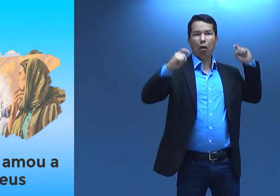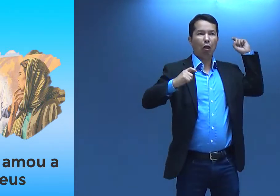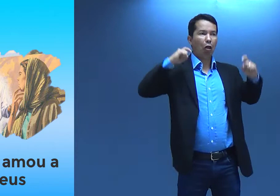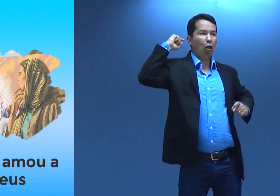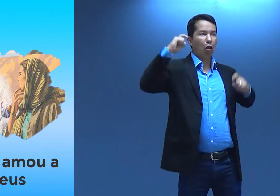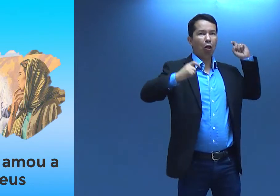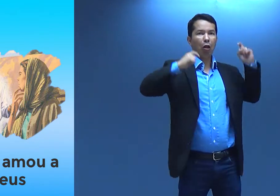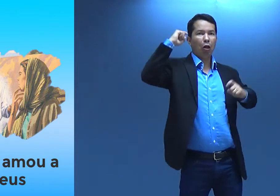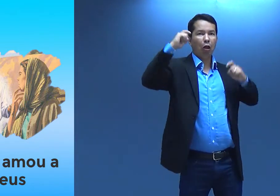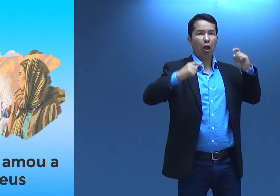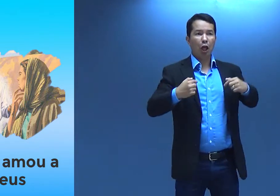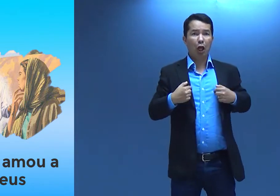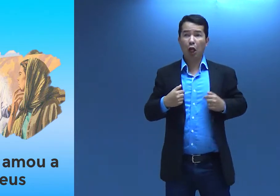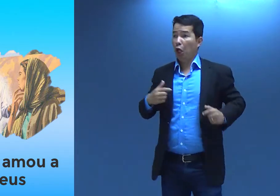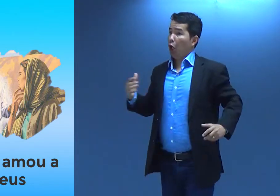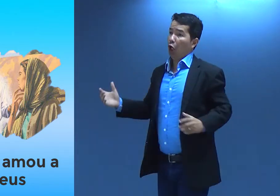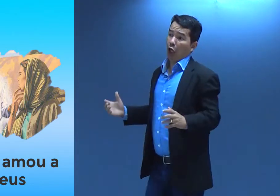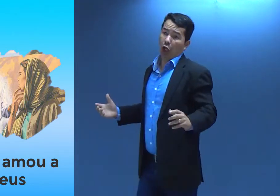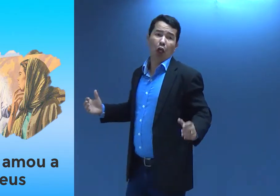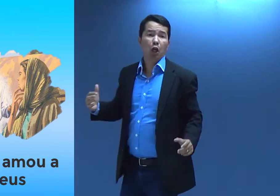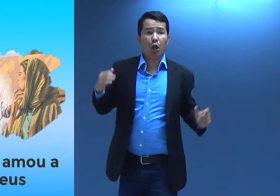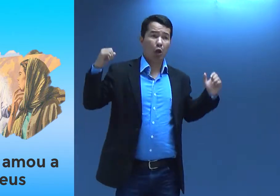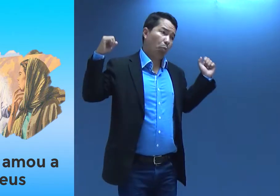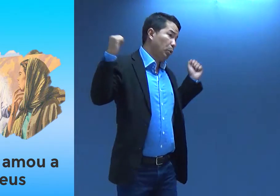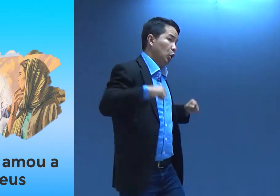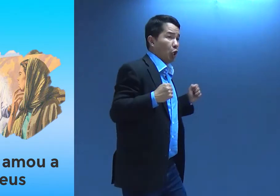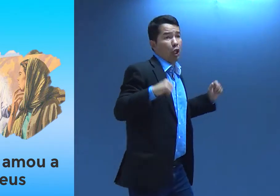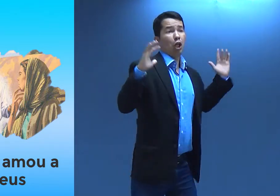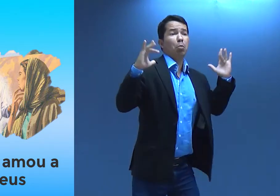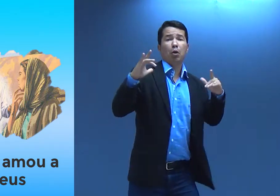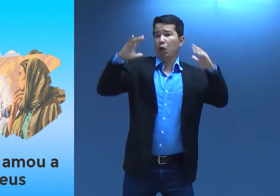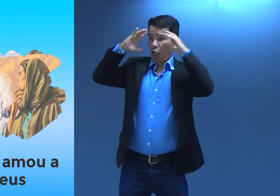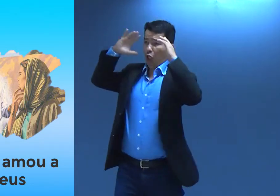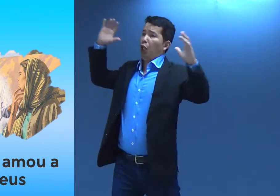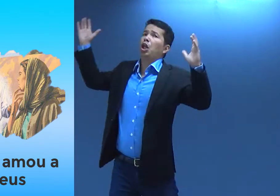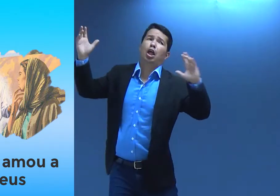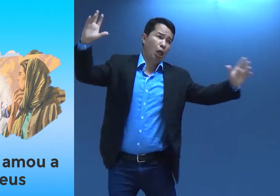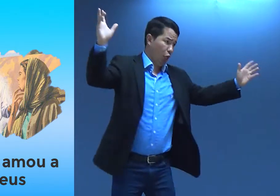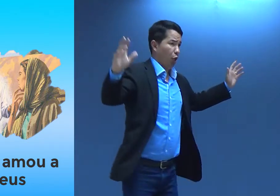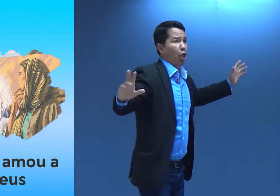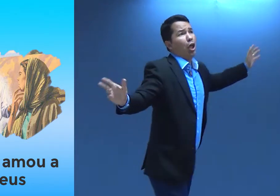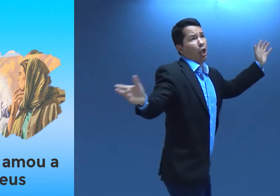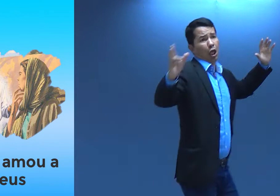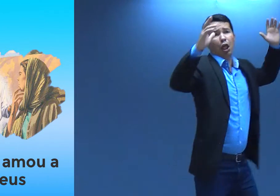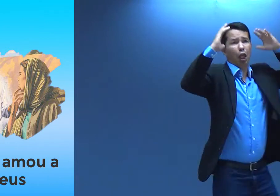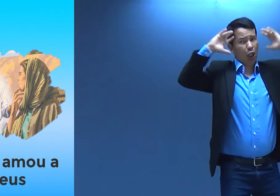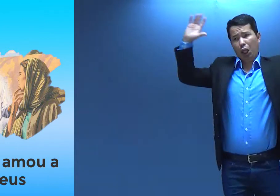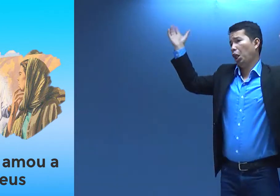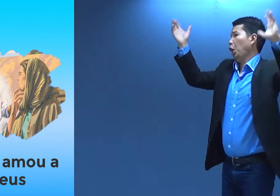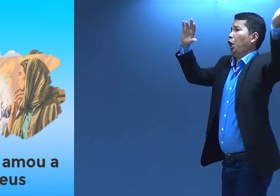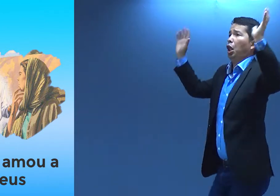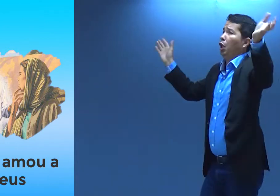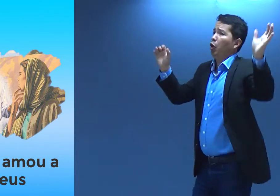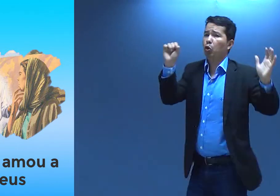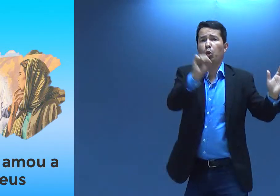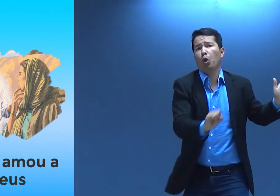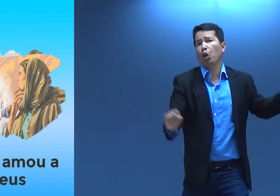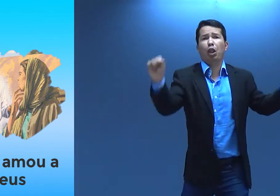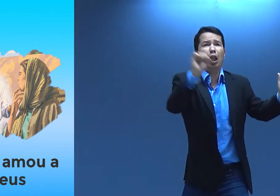Mas, a gente fica ali, se preocupando. Ai, mas é porque eu preciso de um namorado. Ai, meu Deus. Ai,